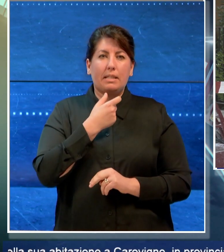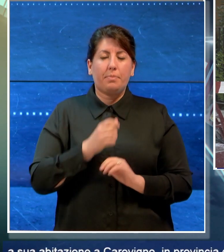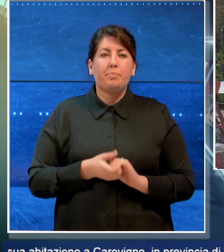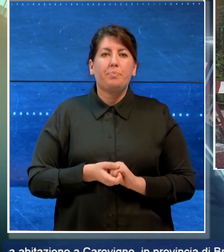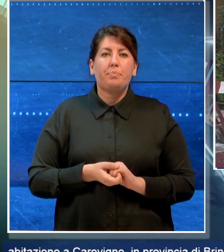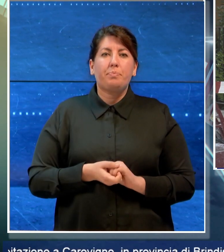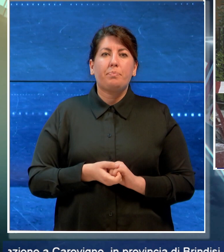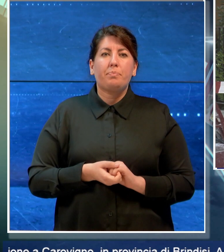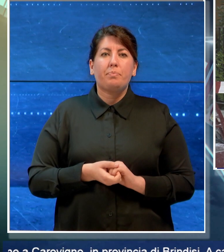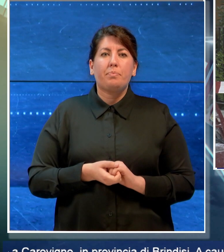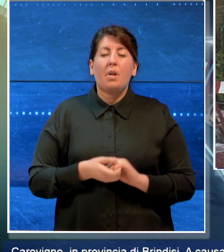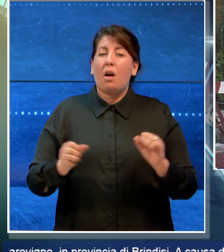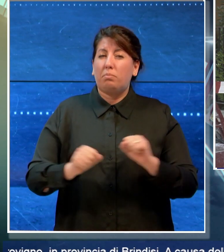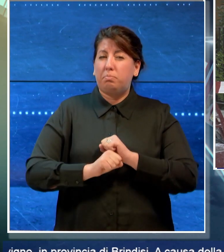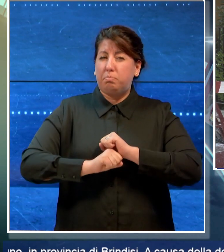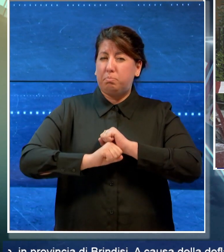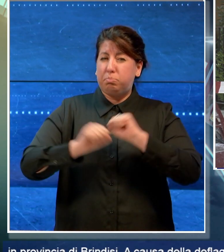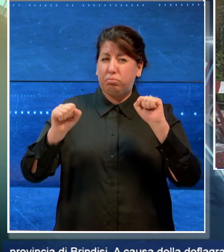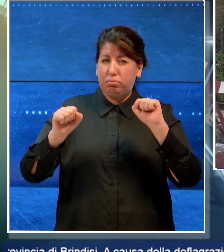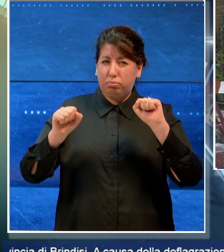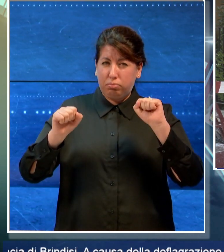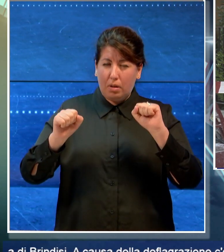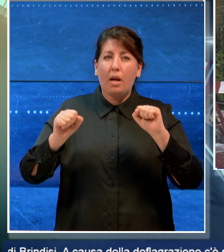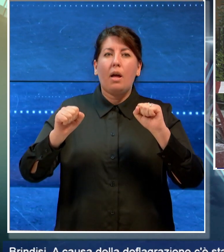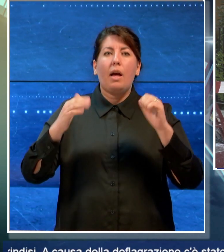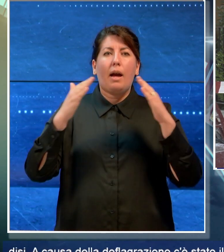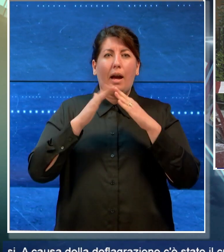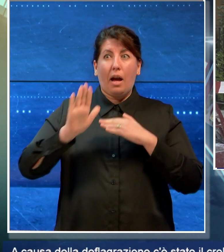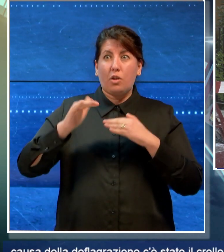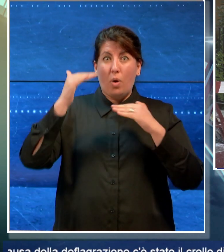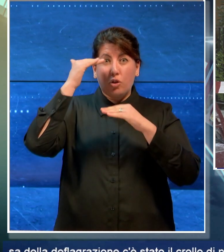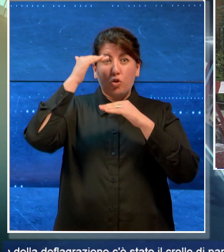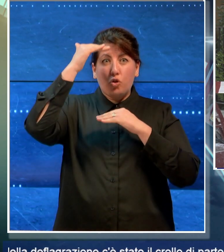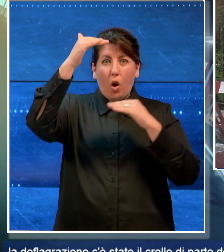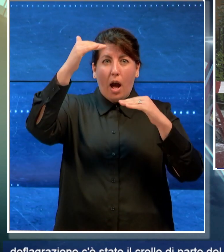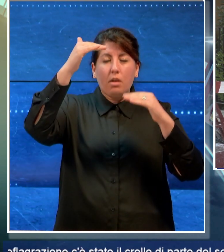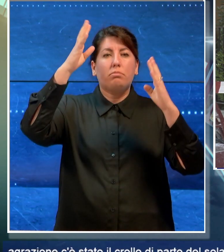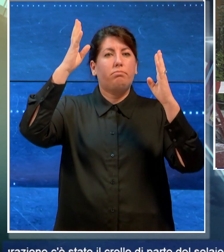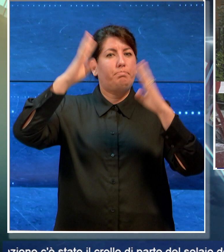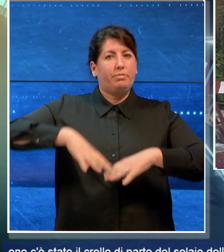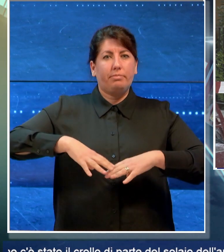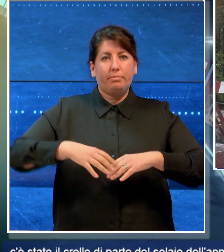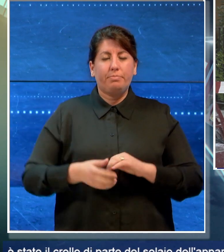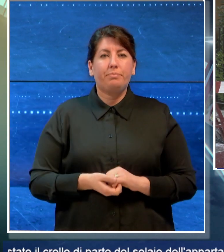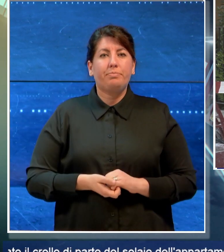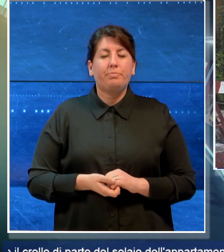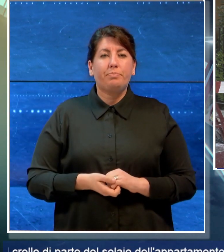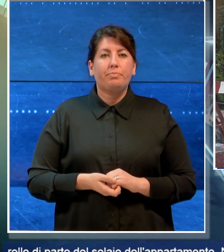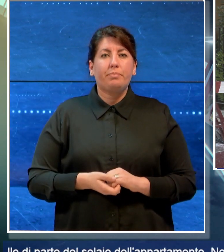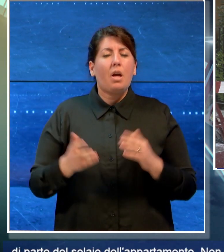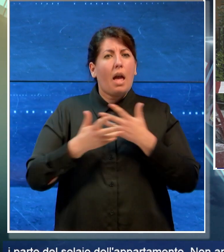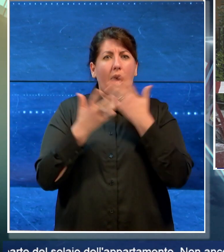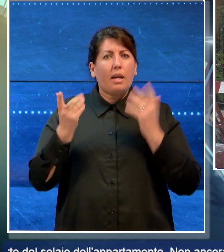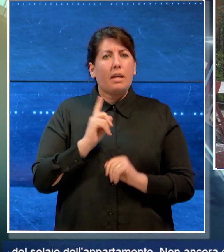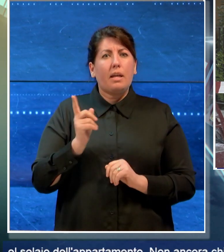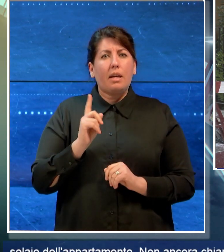A causa della deflagrazione c'è stato il crollo del solaio dell'appartamento. Non sono ancora chiare